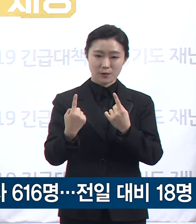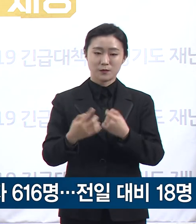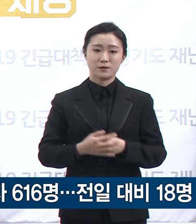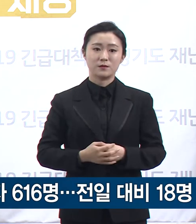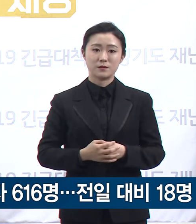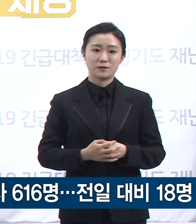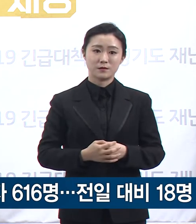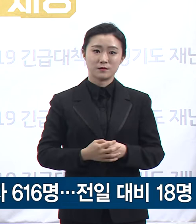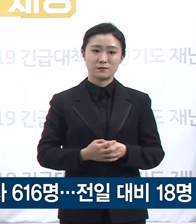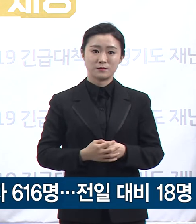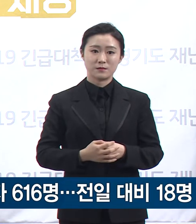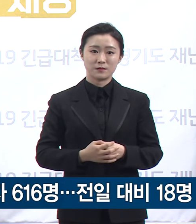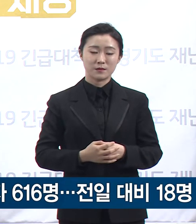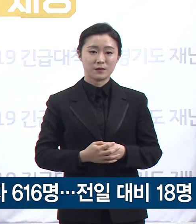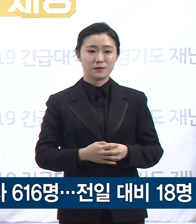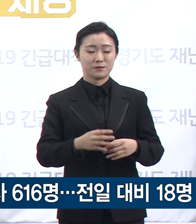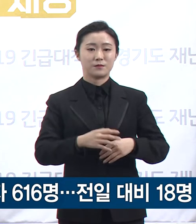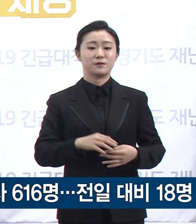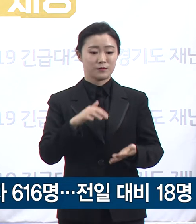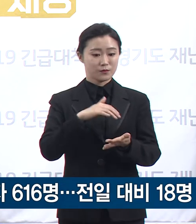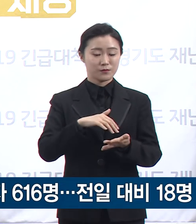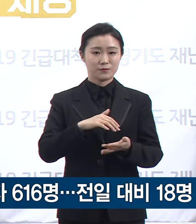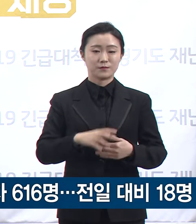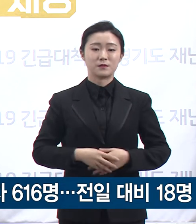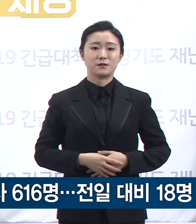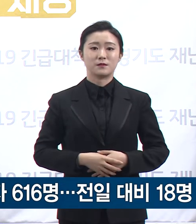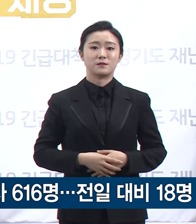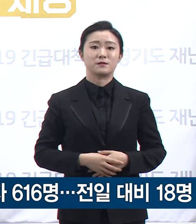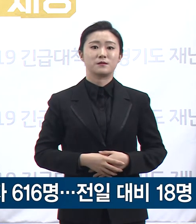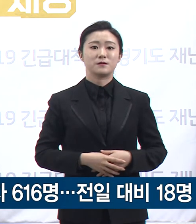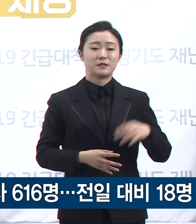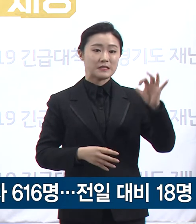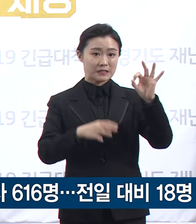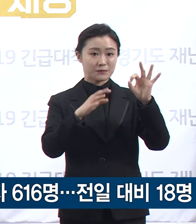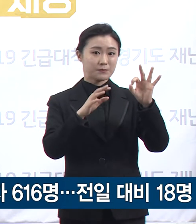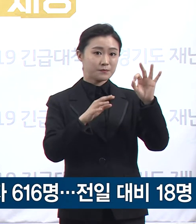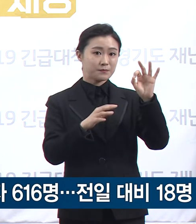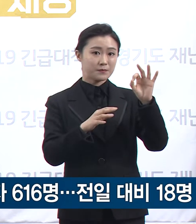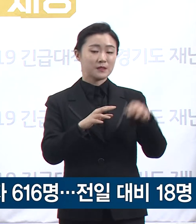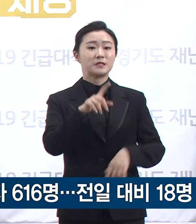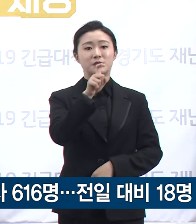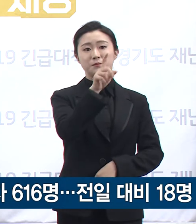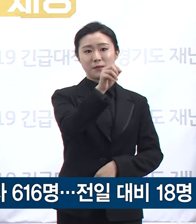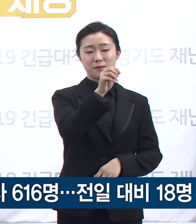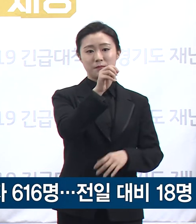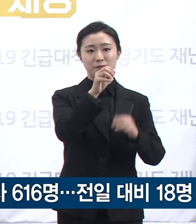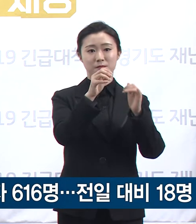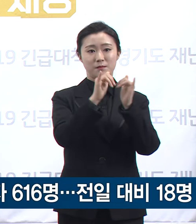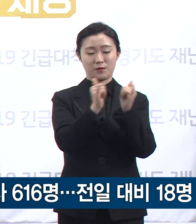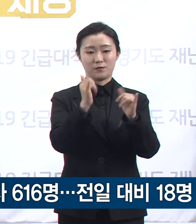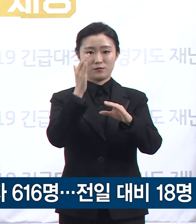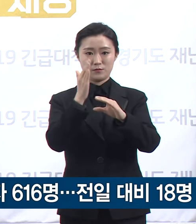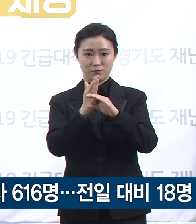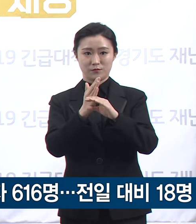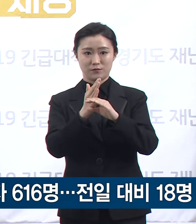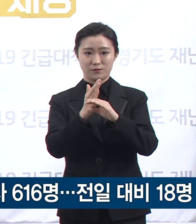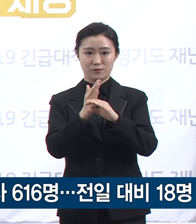100만 명당 확진자 발생 수는 44.9명으로 전국 17개 시도 중 6번째입니다.